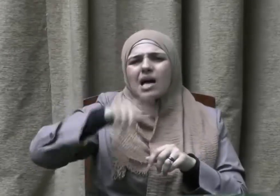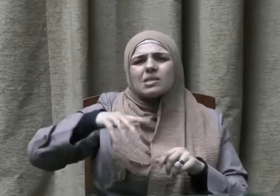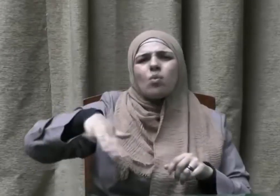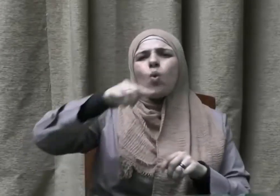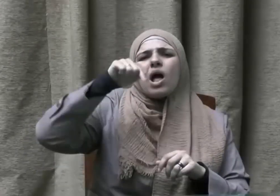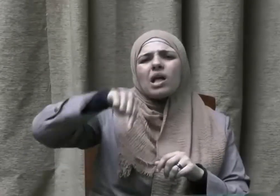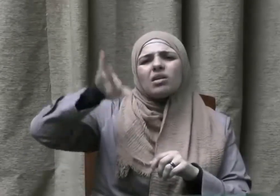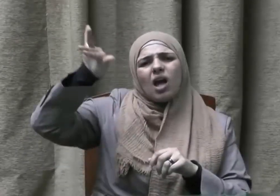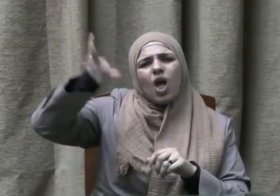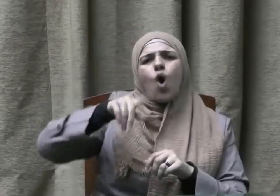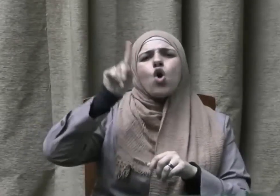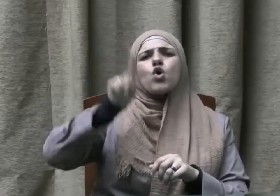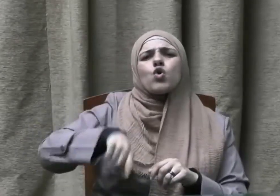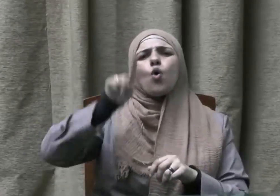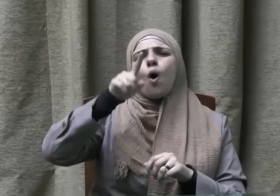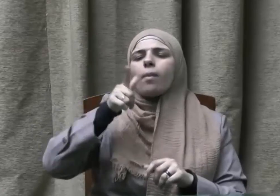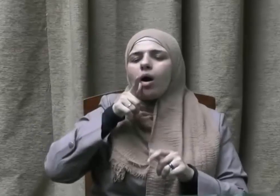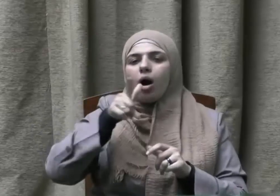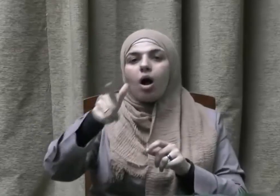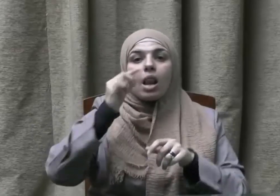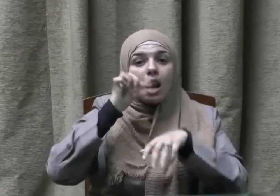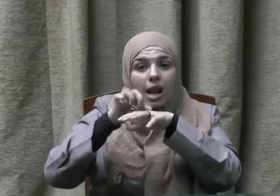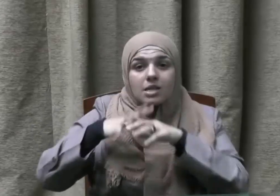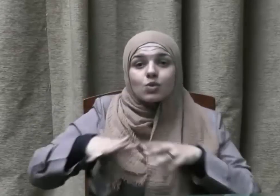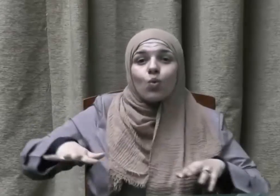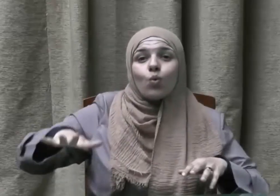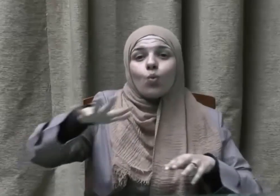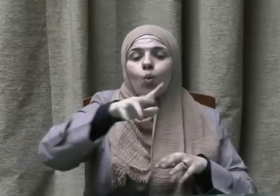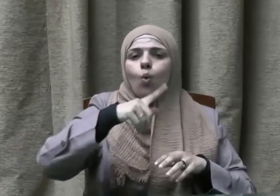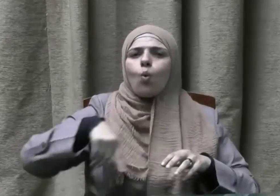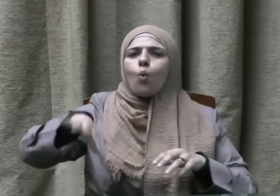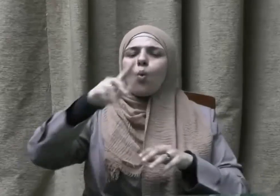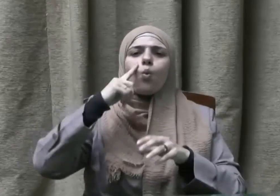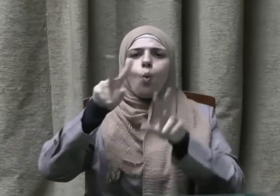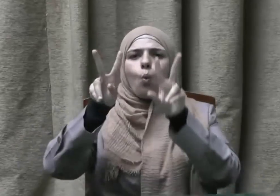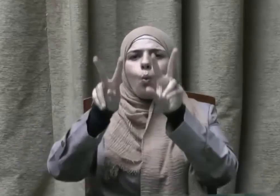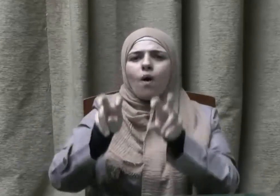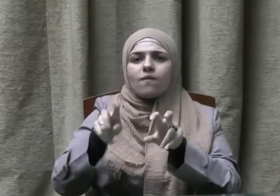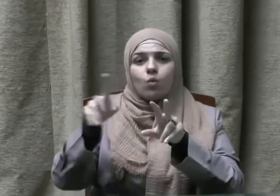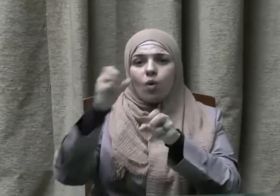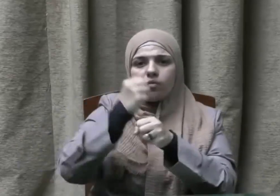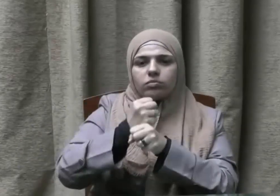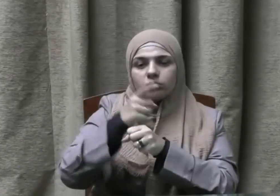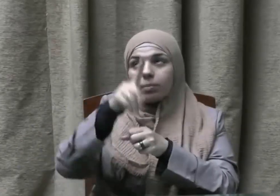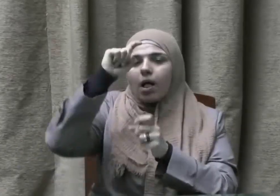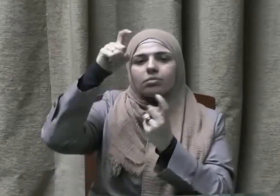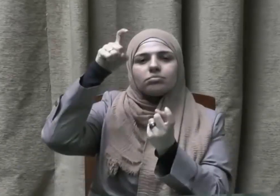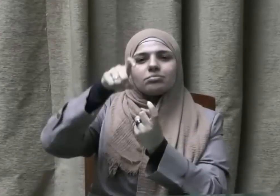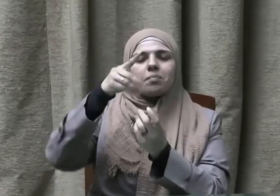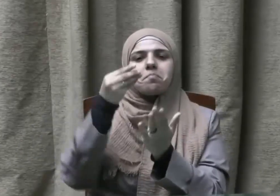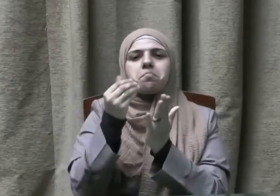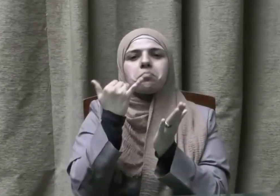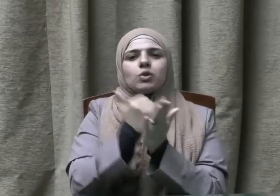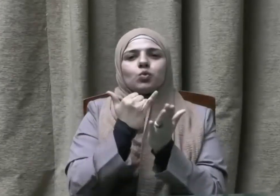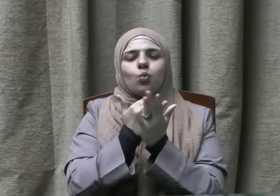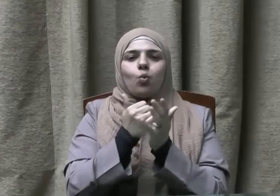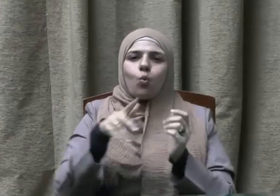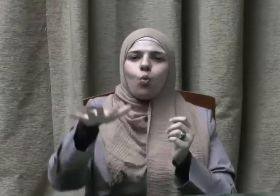اللهم صل وسلم وبارك علي وعلى آله وصحبه أجمعين ومن تبعهم بإحسان إلى يوم